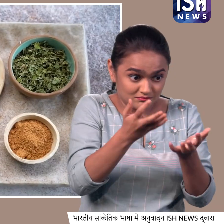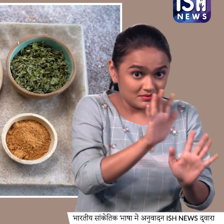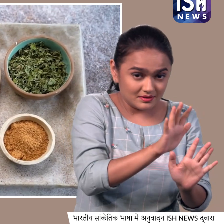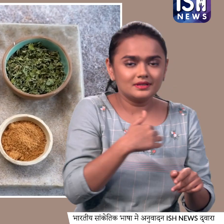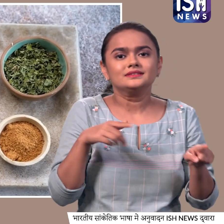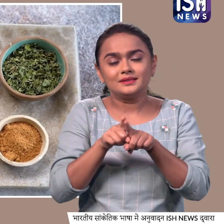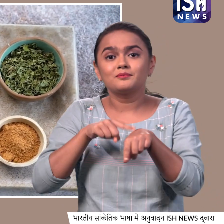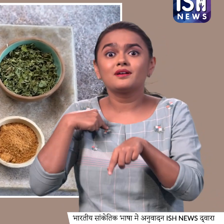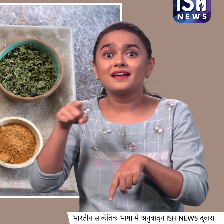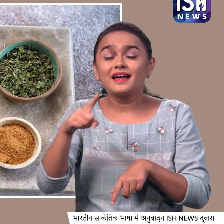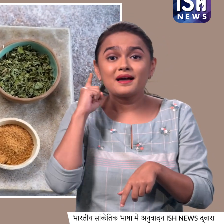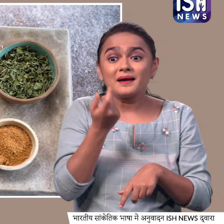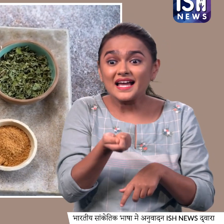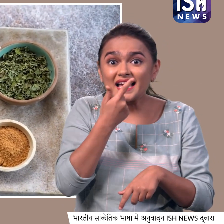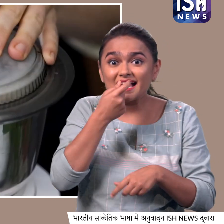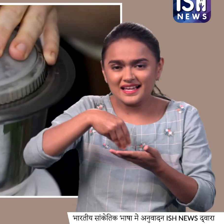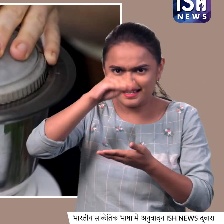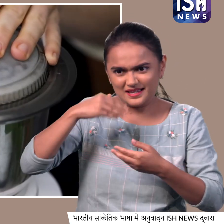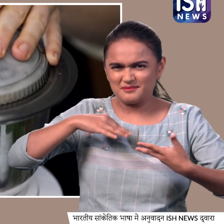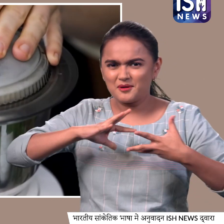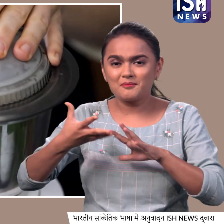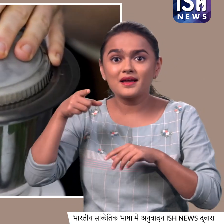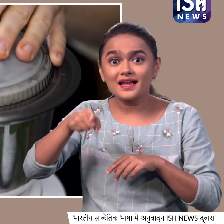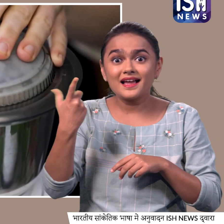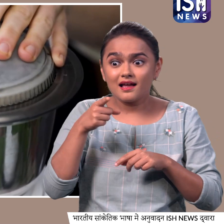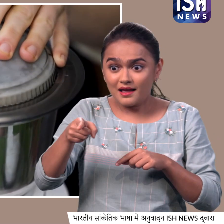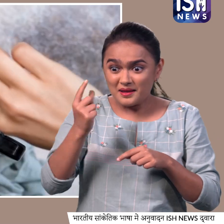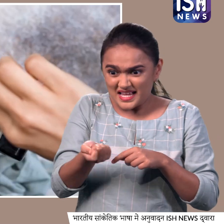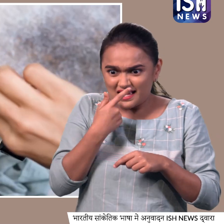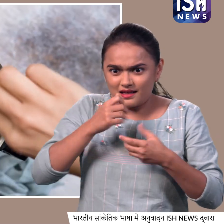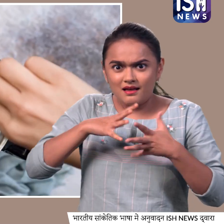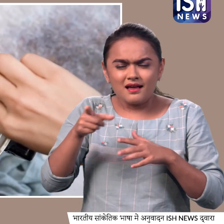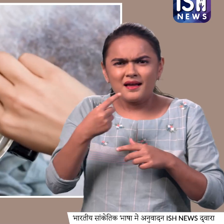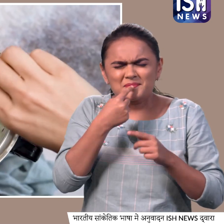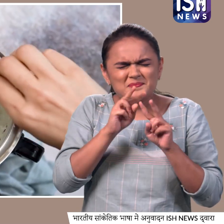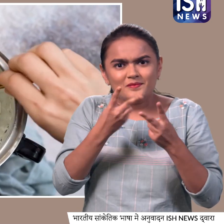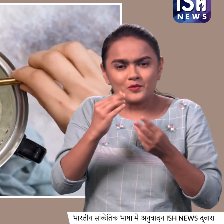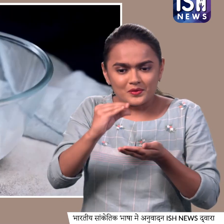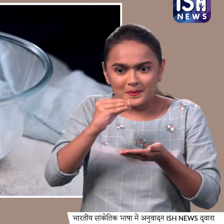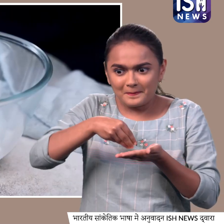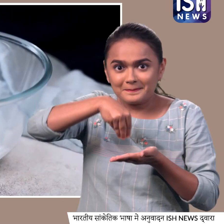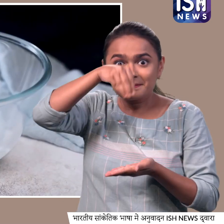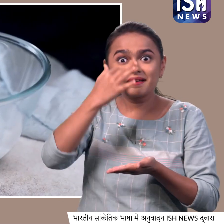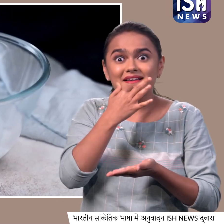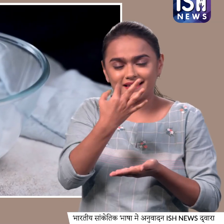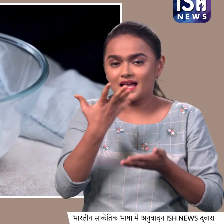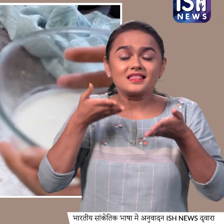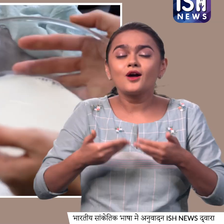अपनी पीनट करी रेडी कर लेते हैं जो इस रेसिपी को देगी एक थेक और क्रीमी टेक्स्चर इसके लिए हमें सबसे पहले